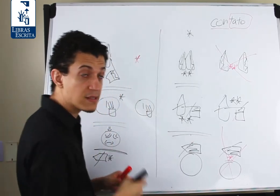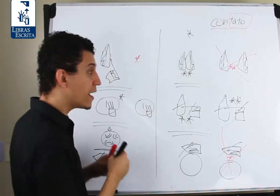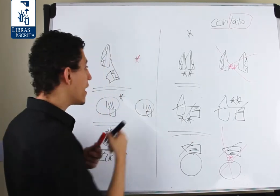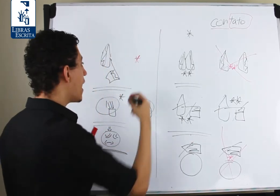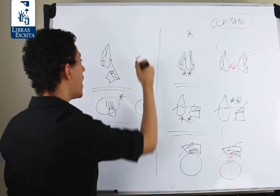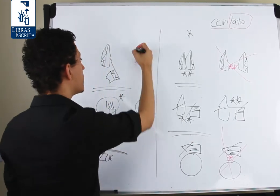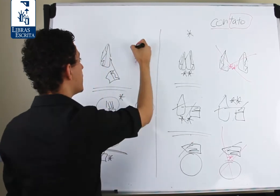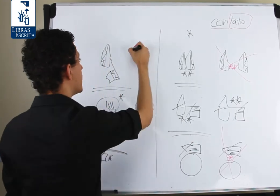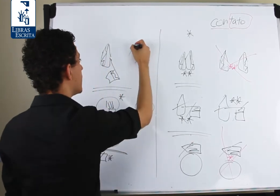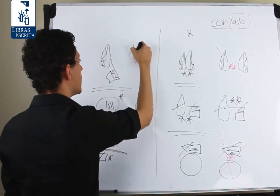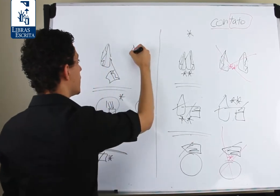estaria errado.